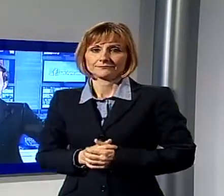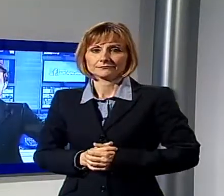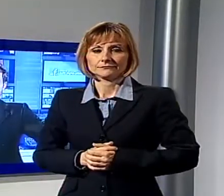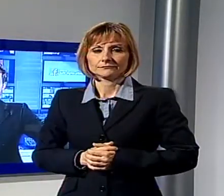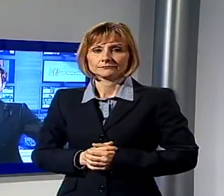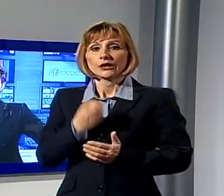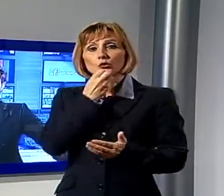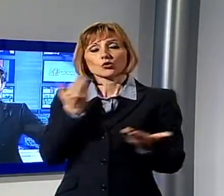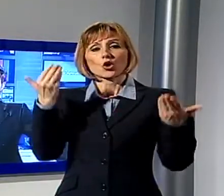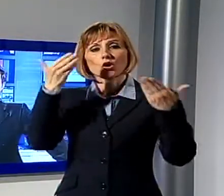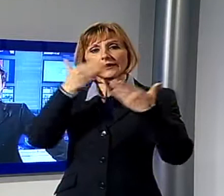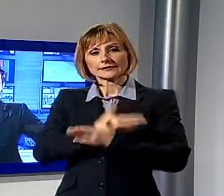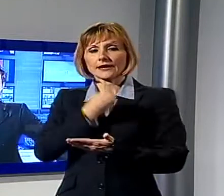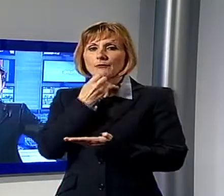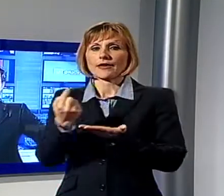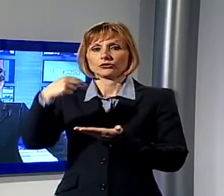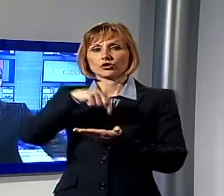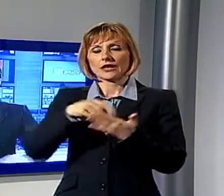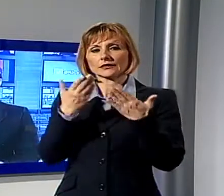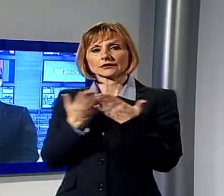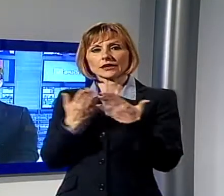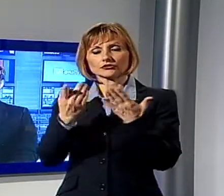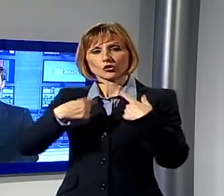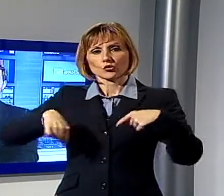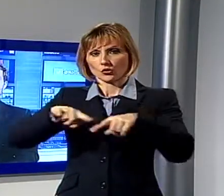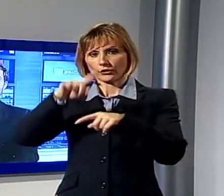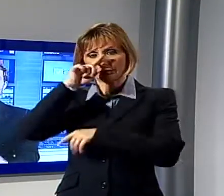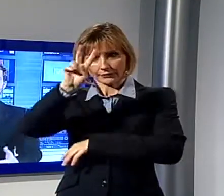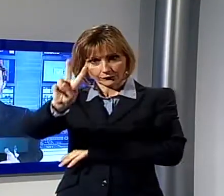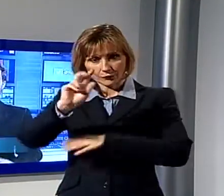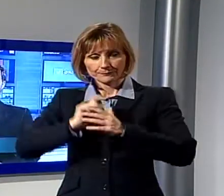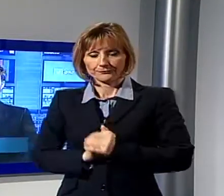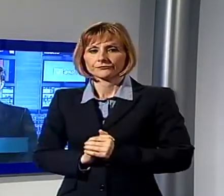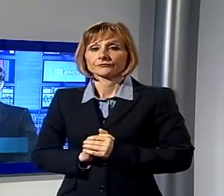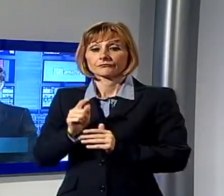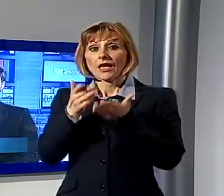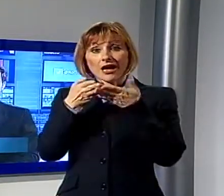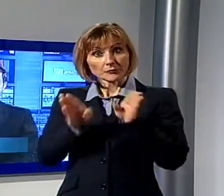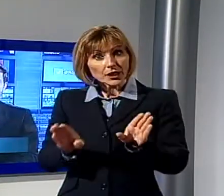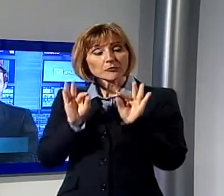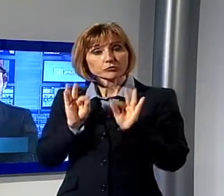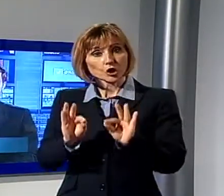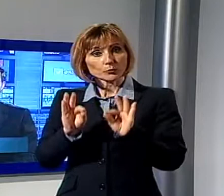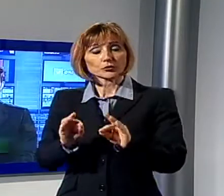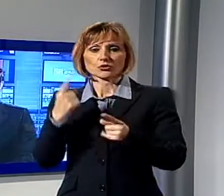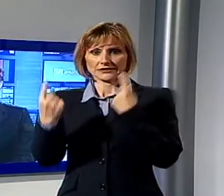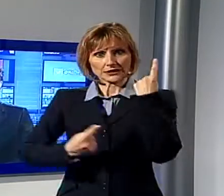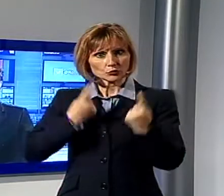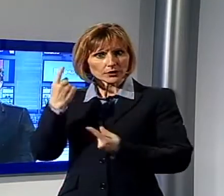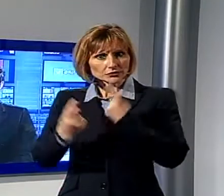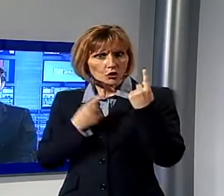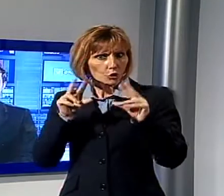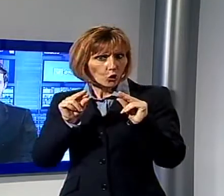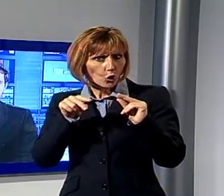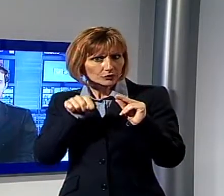Buonasera, bentrovati per questa nuova edizione del TG. Noi che dunque apriamo con questa situazione